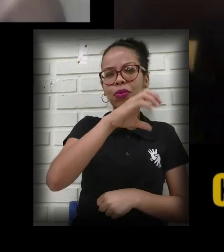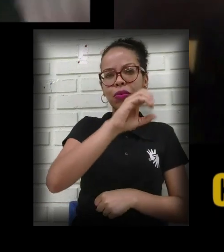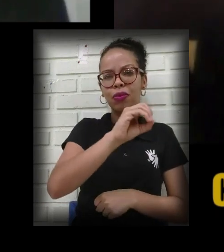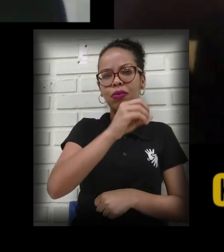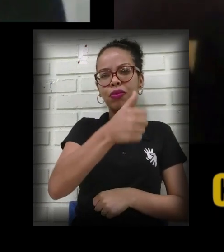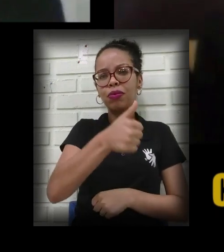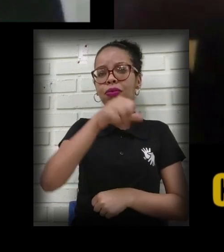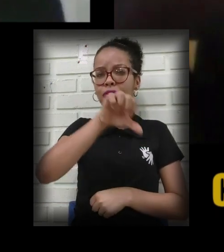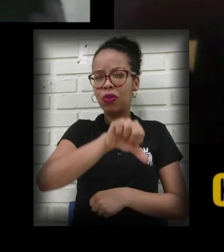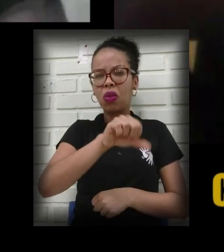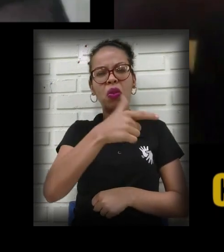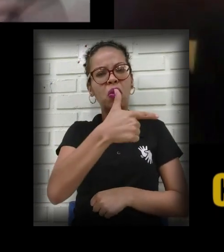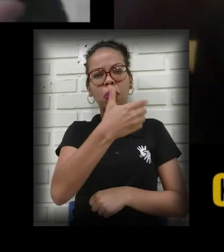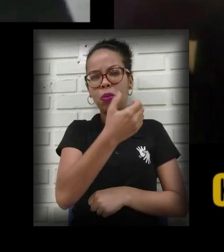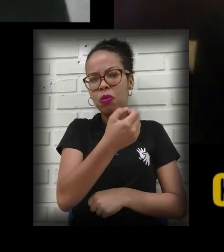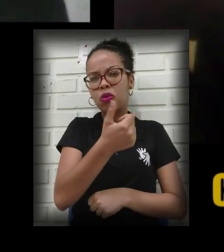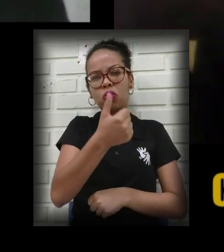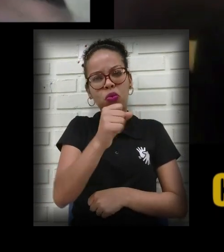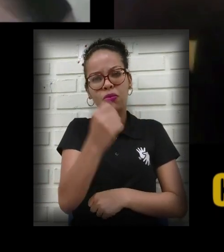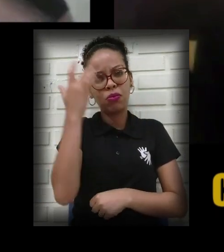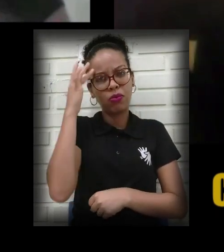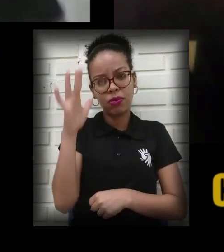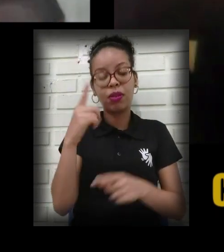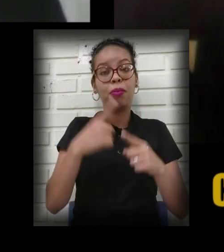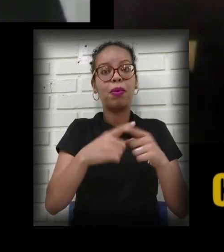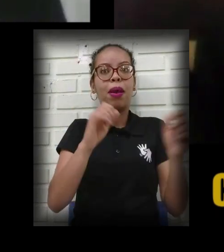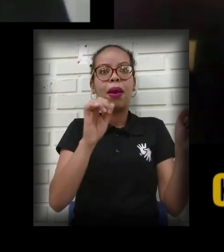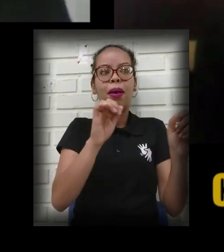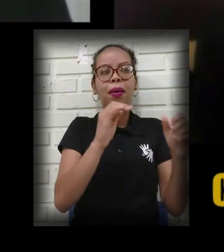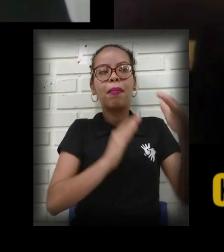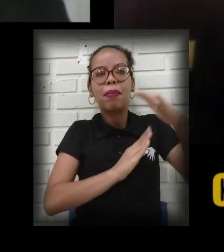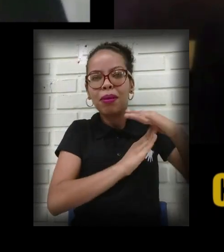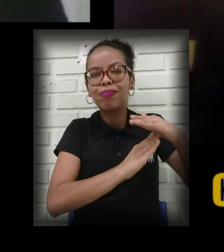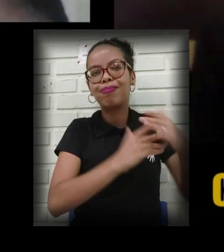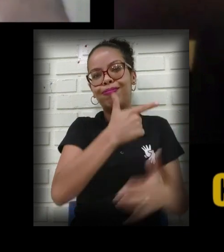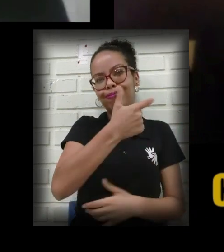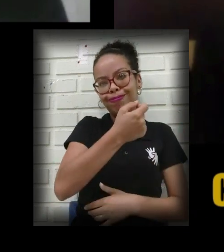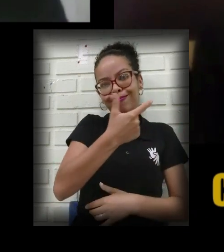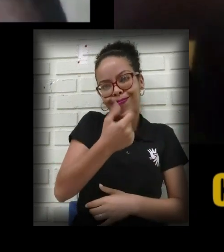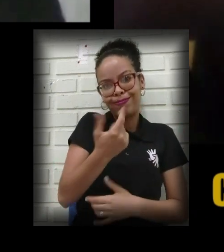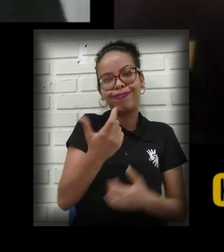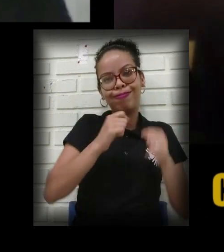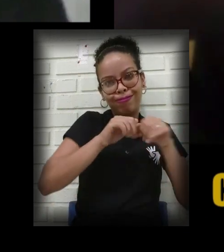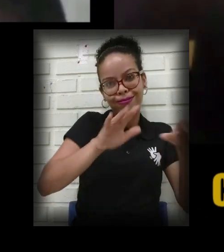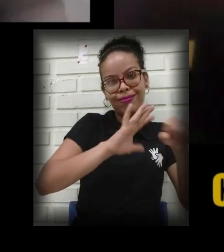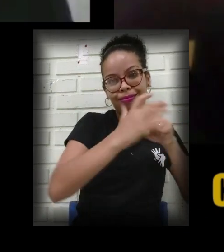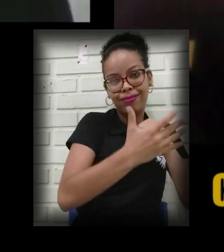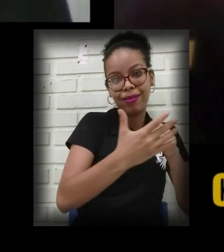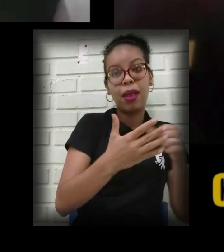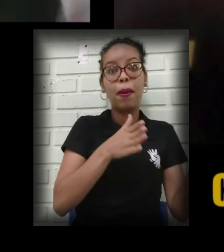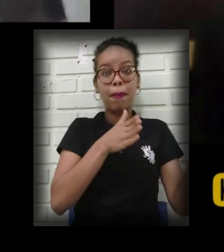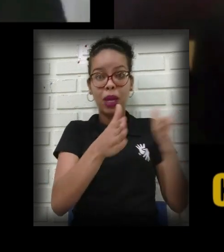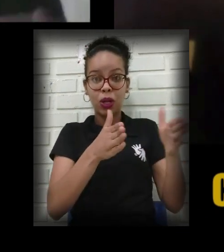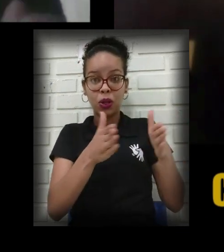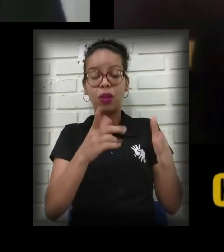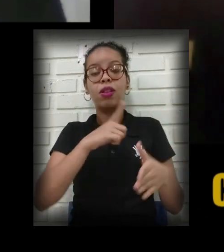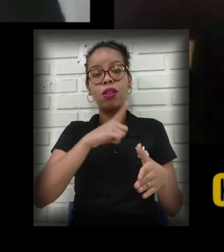é bem recente. Aí com a pandemia até parou, né? Mas assim, aqui tivemos o período de vacinação com acessibilidade em